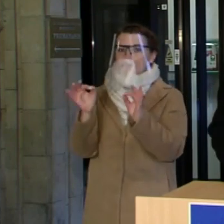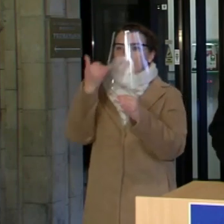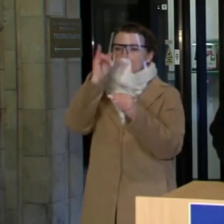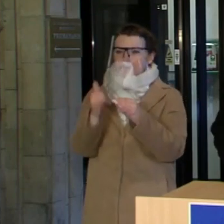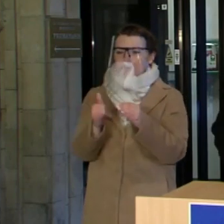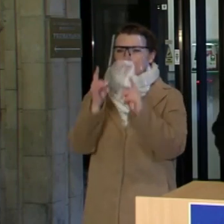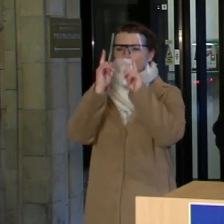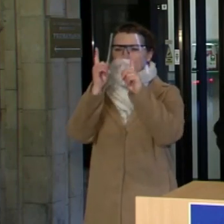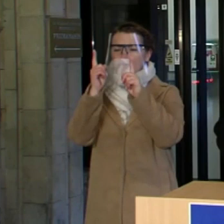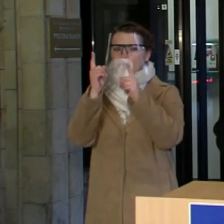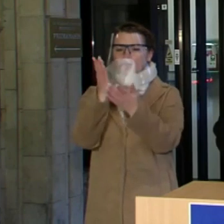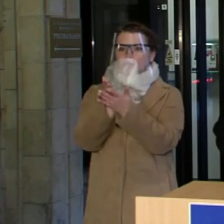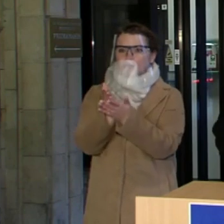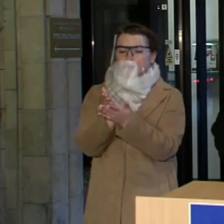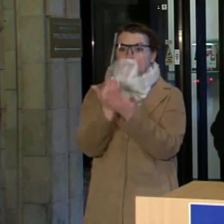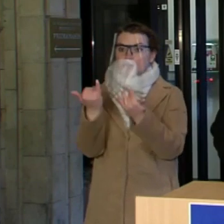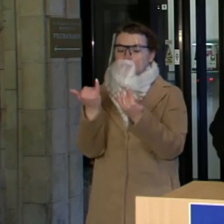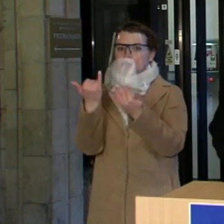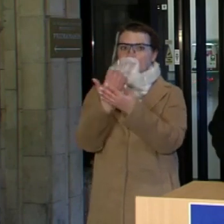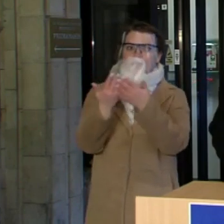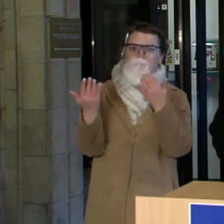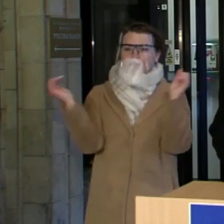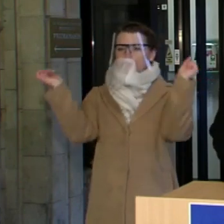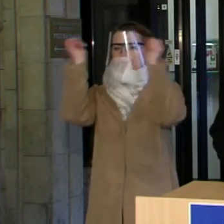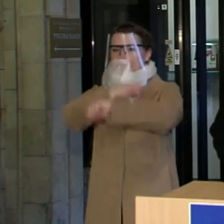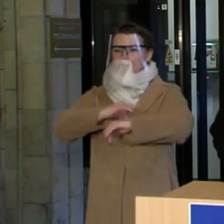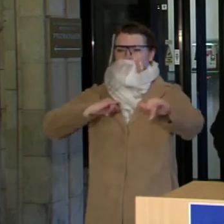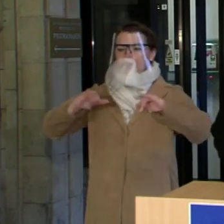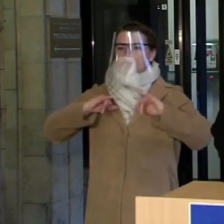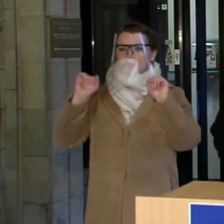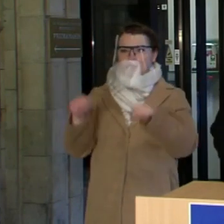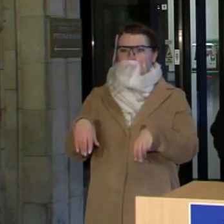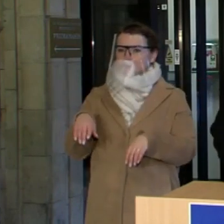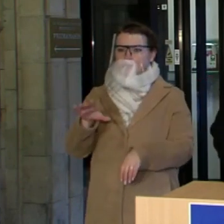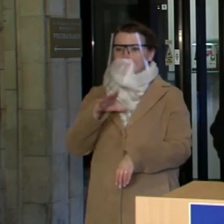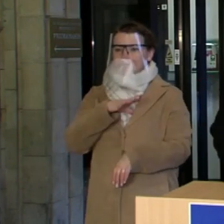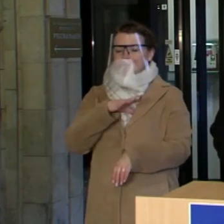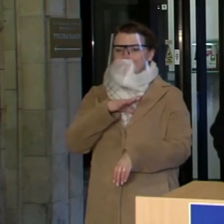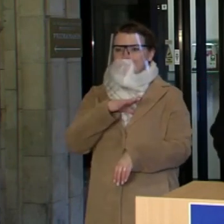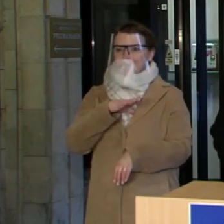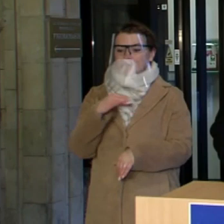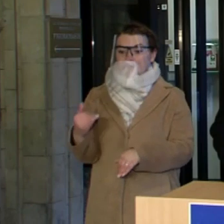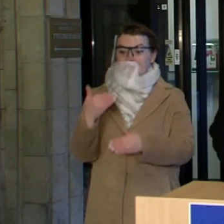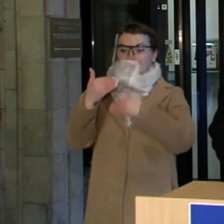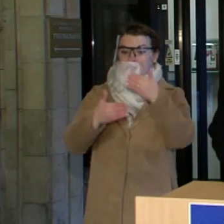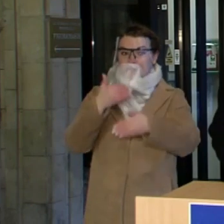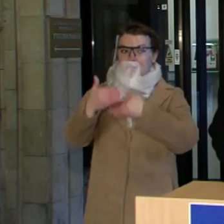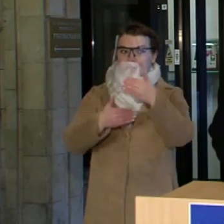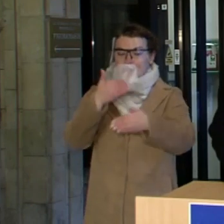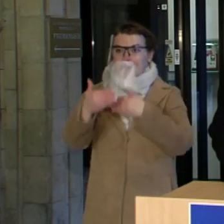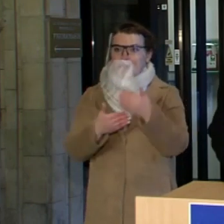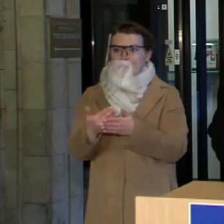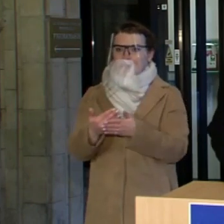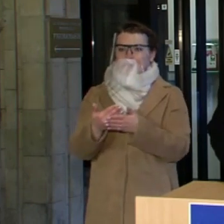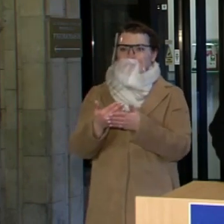sąlygomis, bet tai nereiškia, kad mes galime daryti absoliučiai viską ir kad, na, tiesiog šitas procesas būtų visiškai be